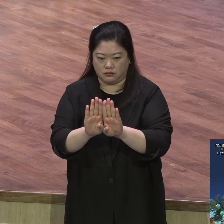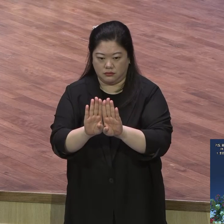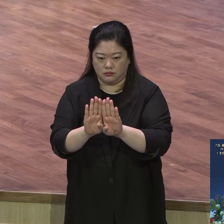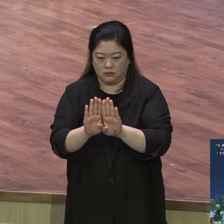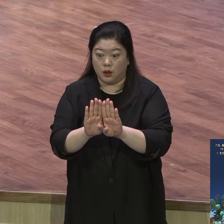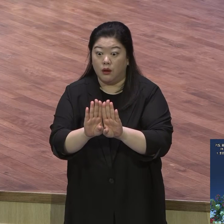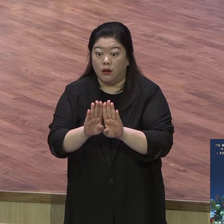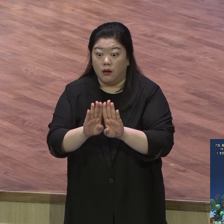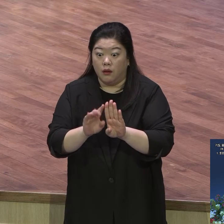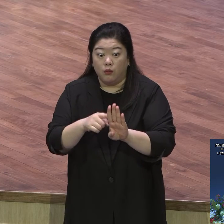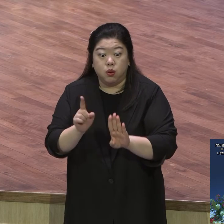간에도